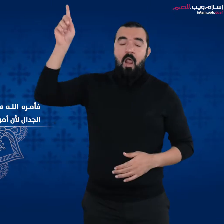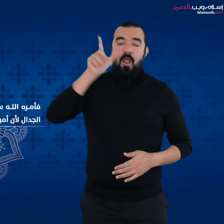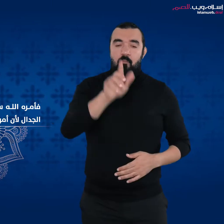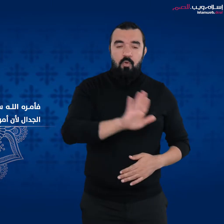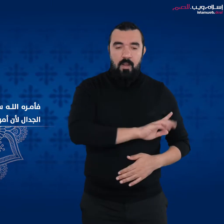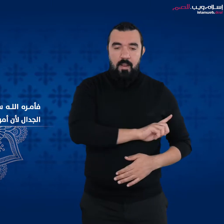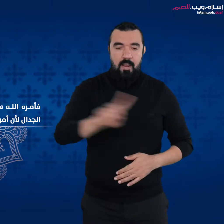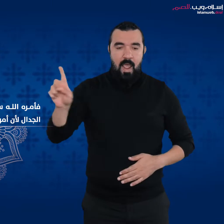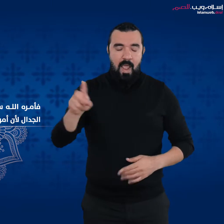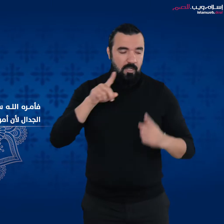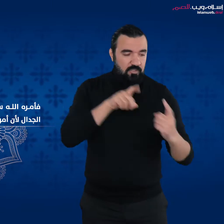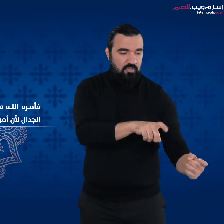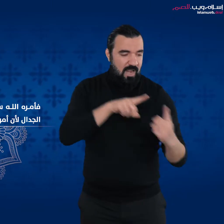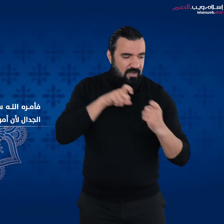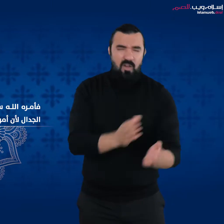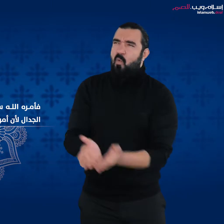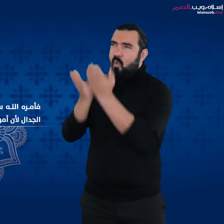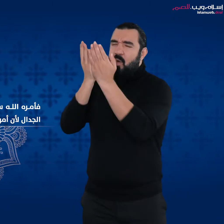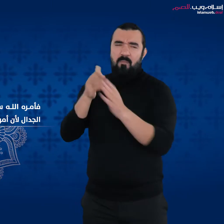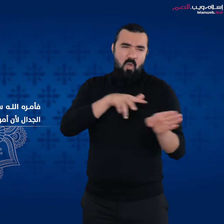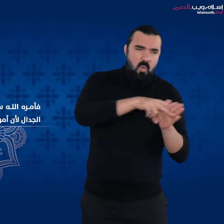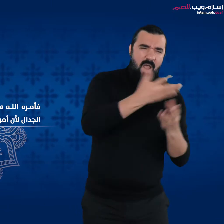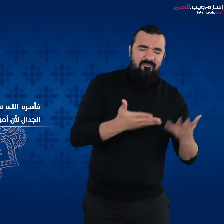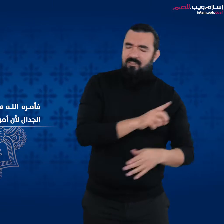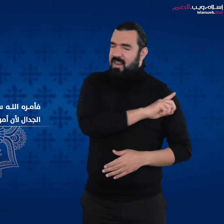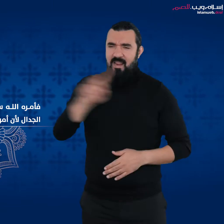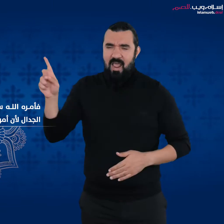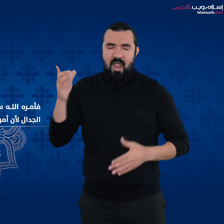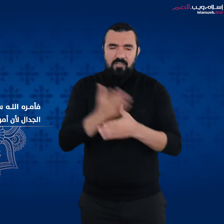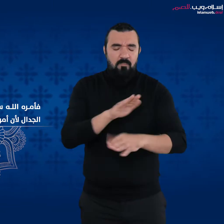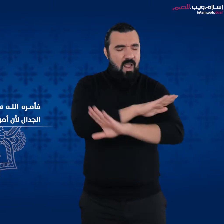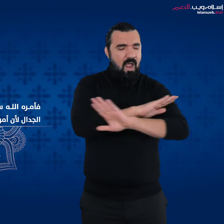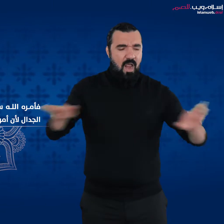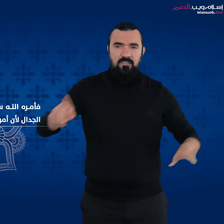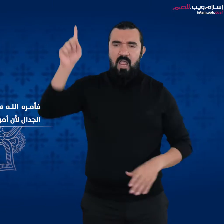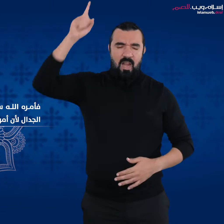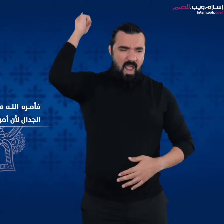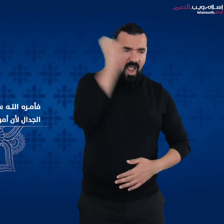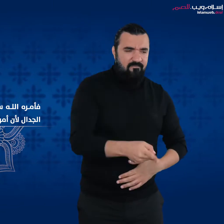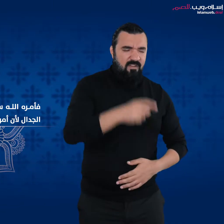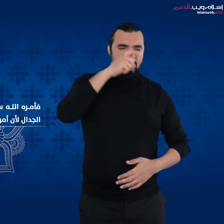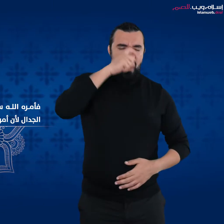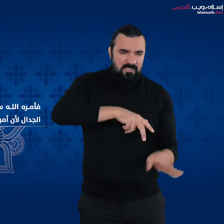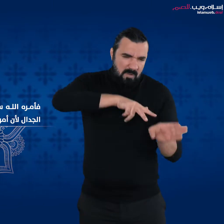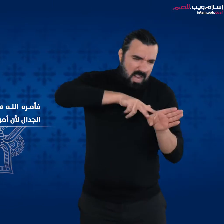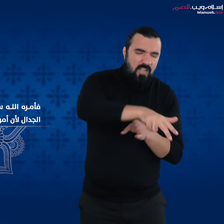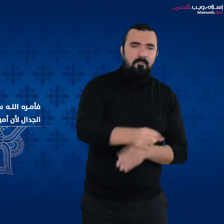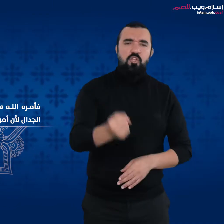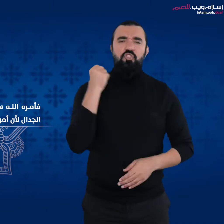عن هذا الجدال لأن أمر الله بإهلاكهم قد قضي